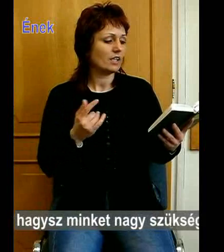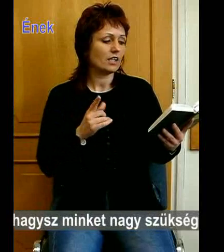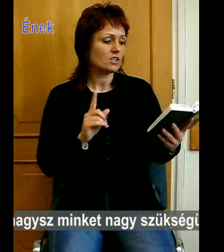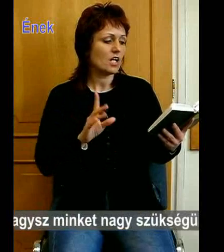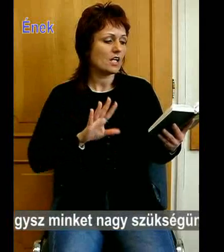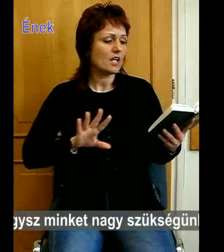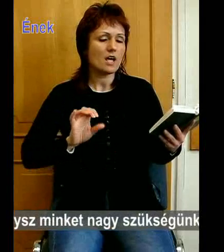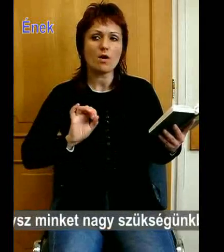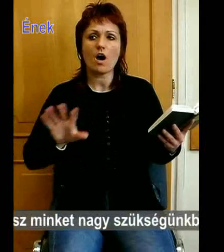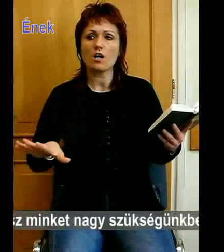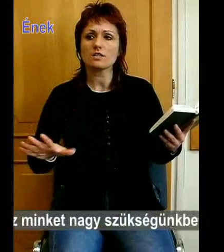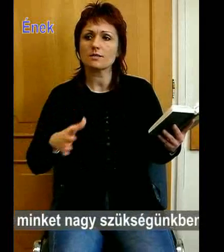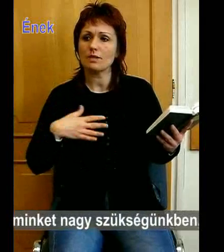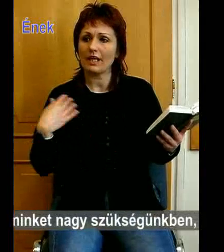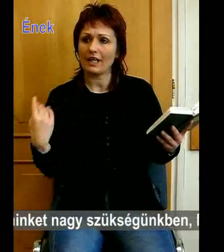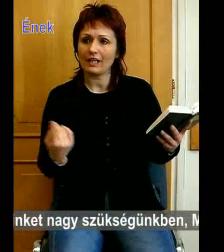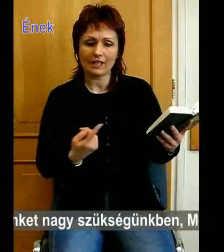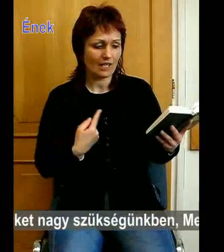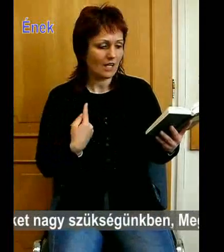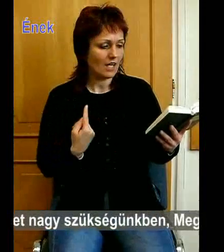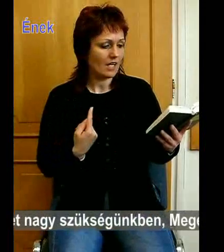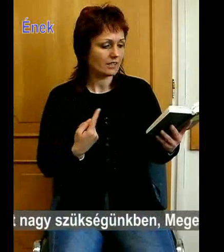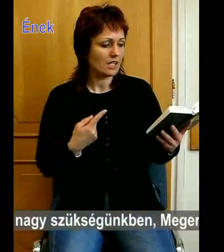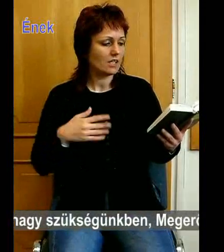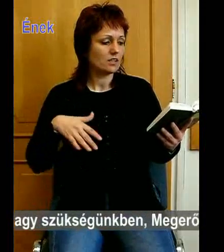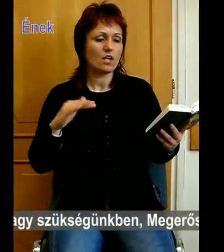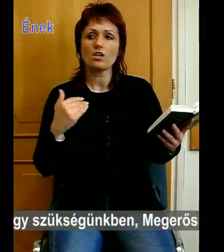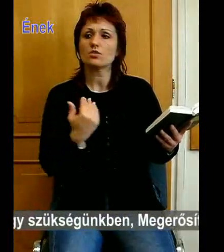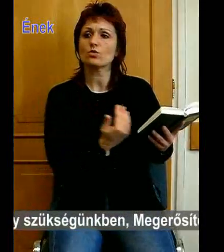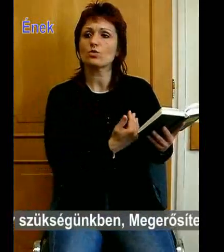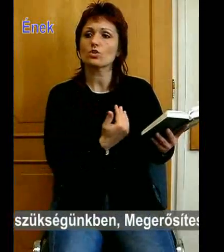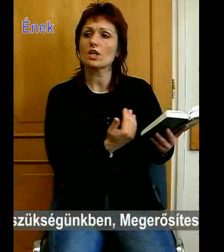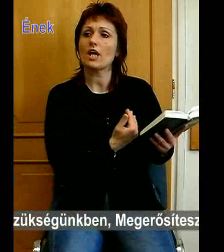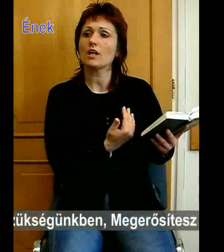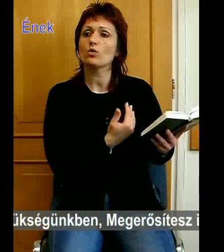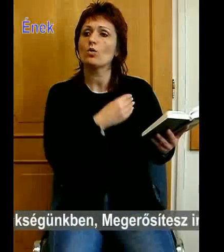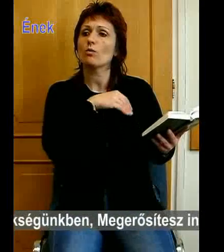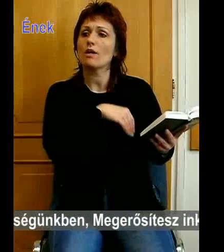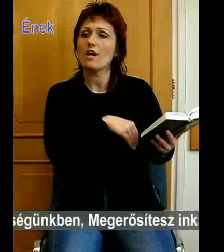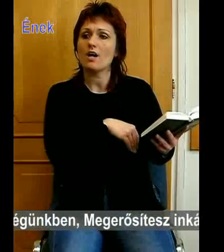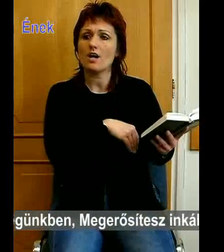is el nem hagysz minket a szükségünkben,